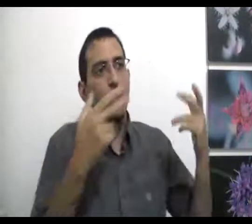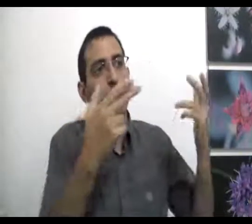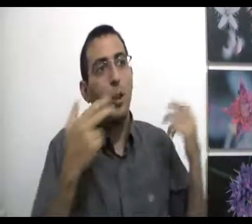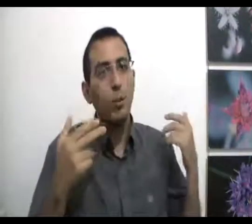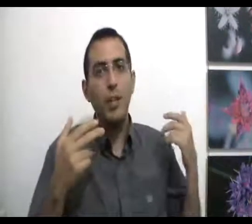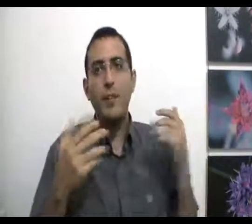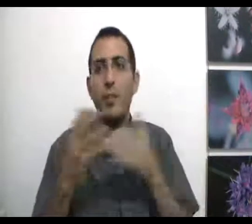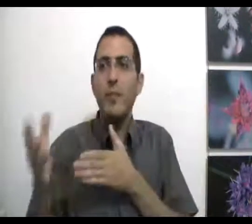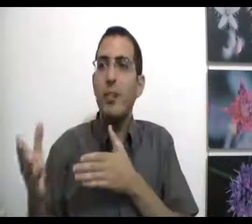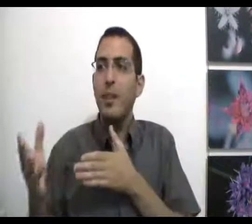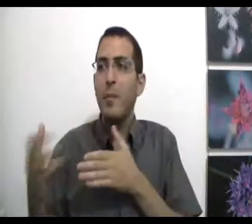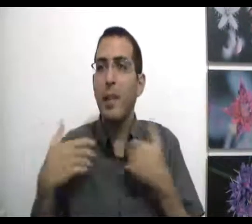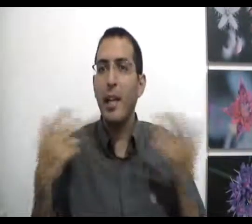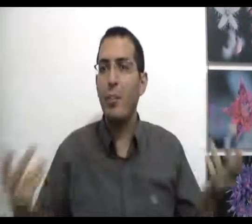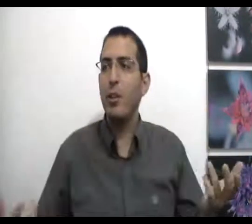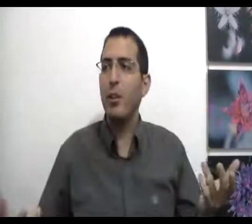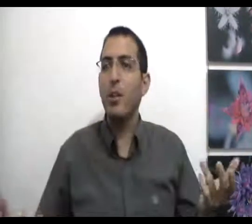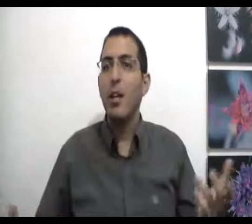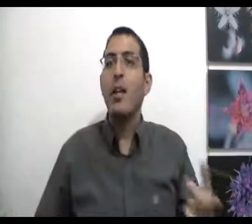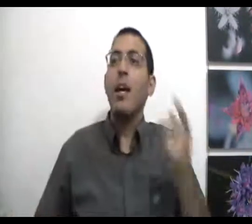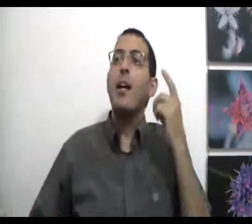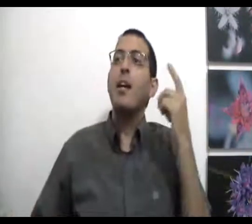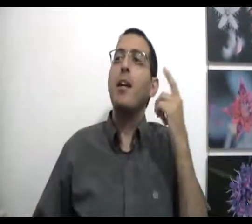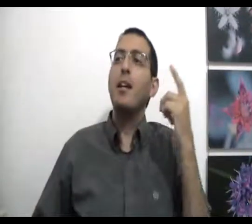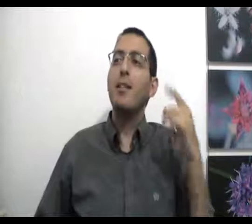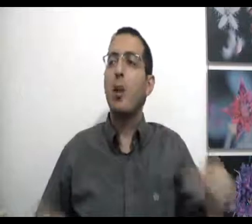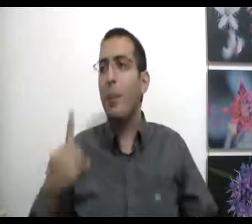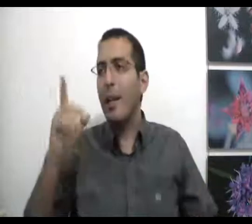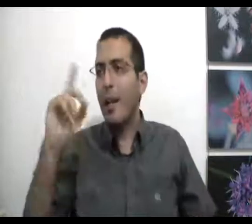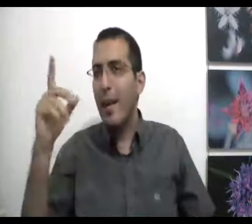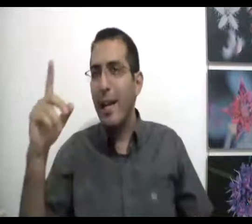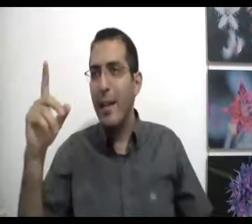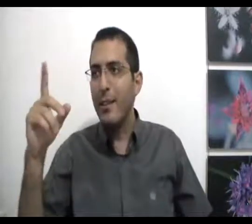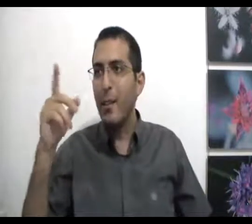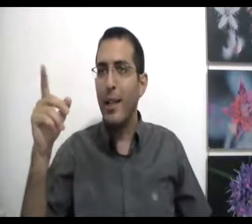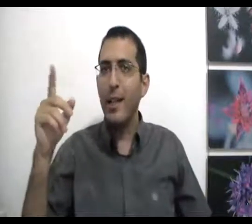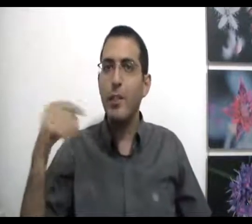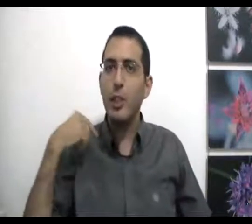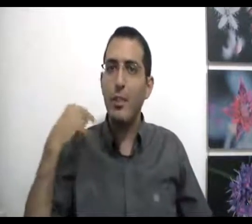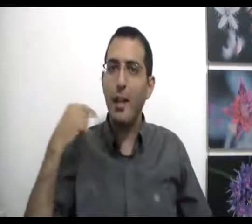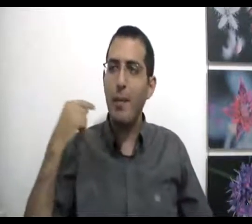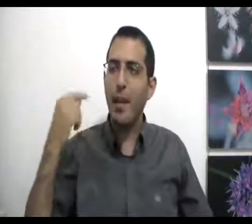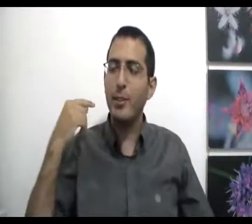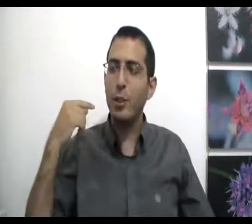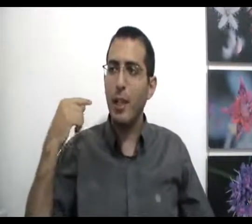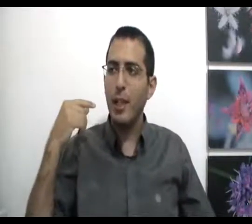רוצה ליחוד יותר, ואם עכשיו היית דמם, מניח יהיה פחות. אה, אז לא אכפת לך מעיד, אכפת לך מזה שאתה ברצון שלך